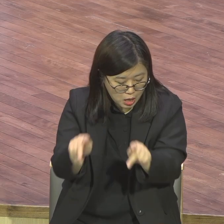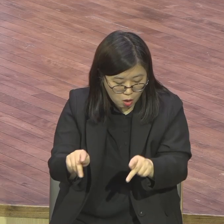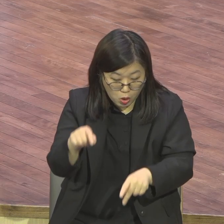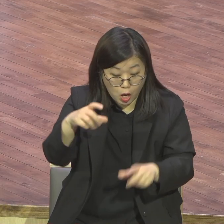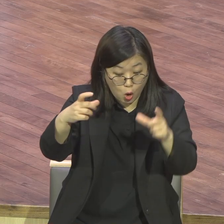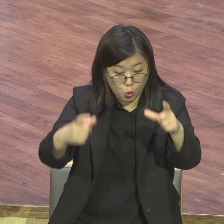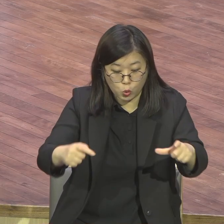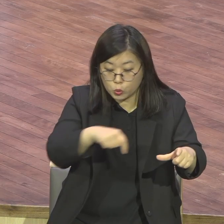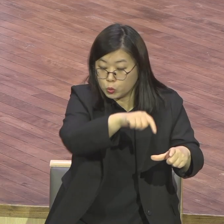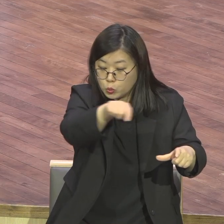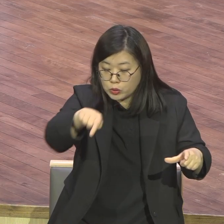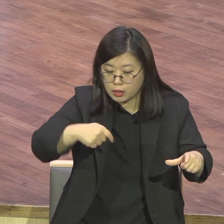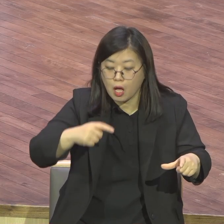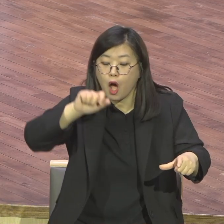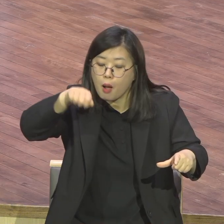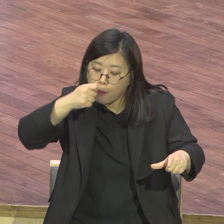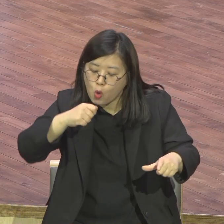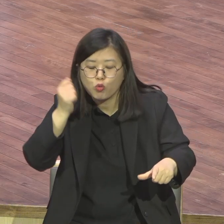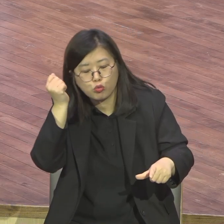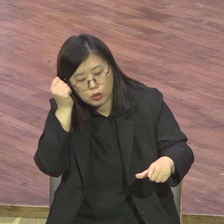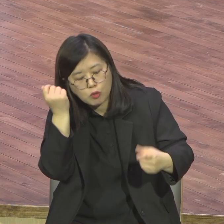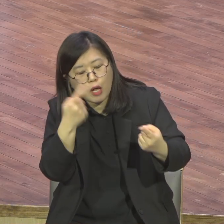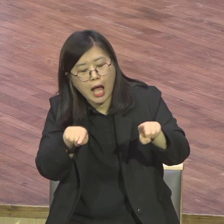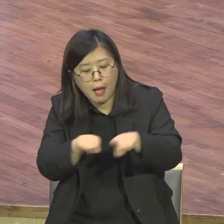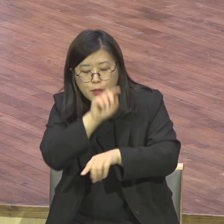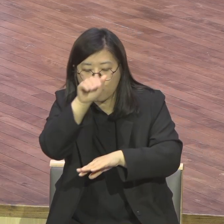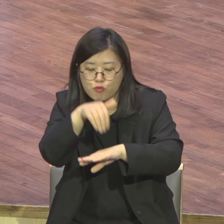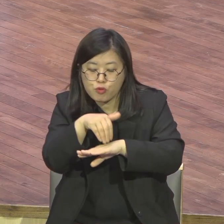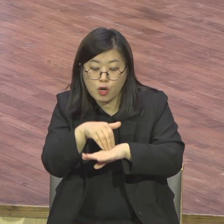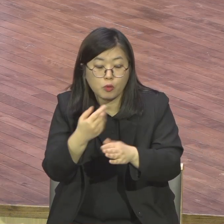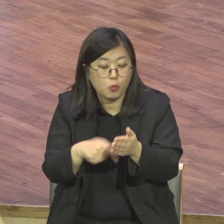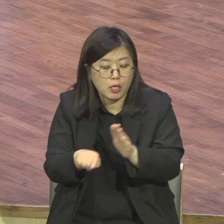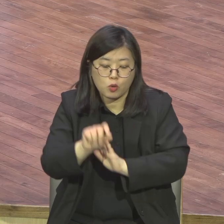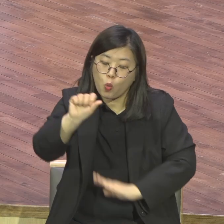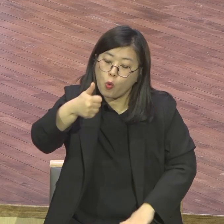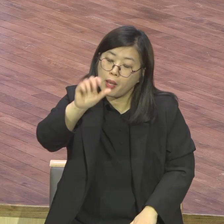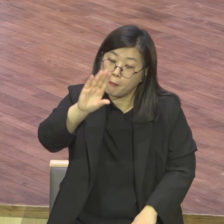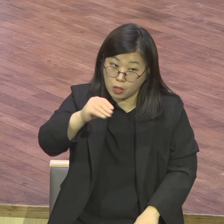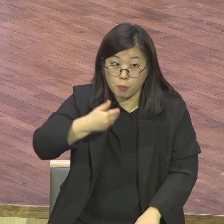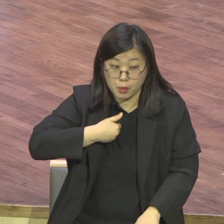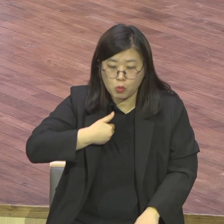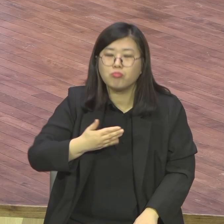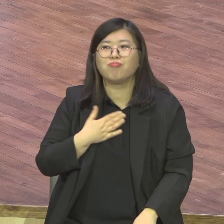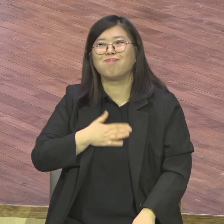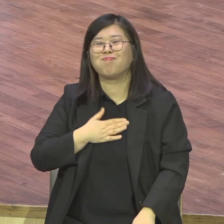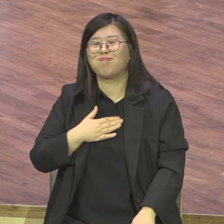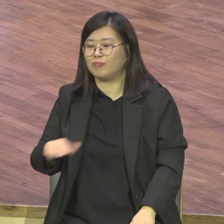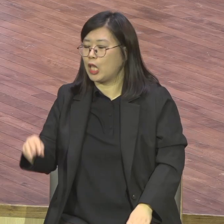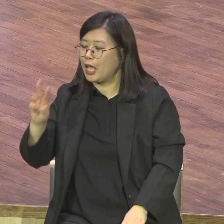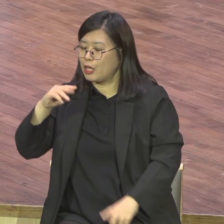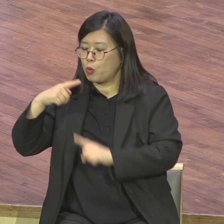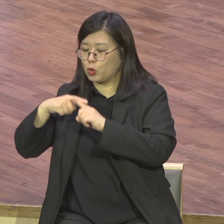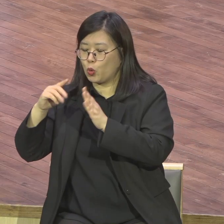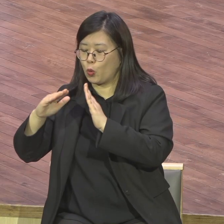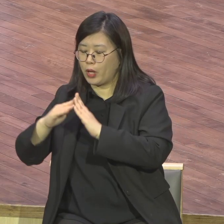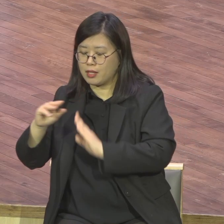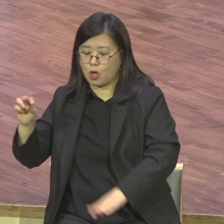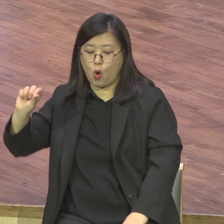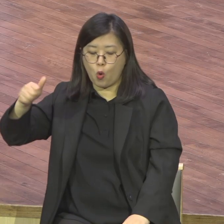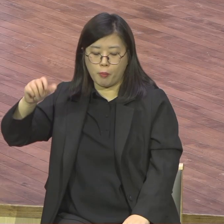오셔가지고 먹고 자고 하면서 이번 그리스도 복음 들었다고 훈련 LTS 나도 강의했잖아요 그러니까